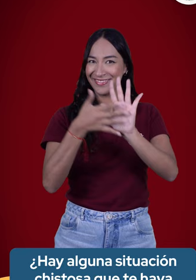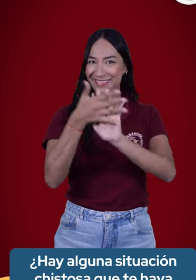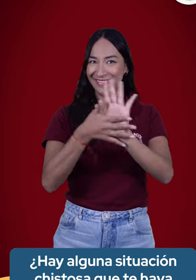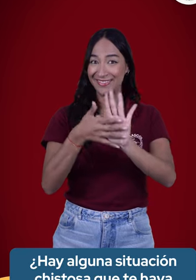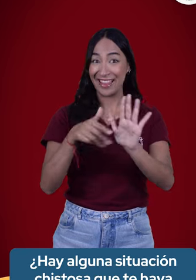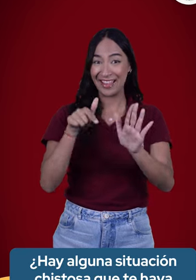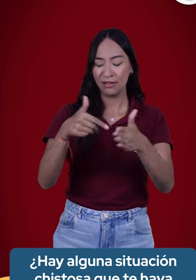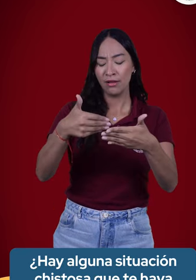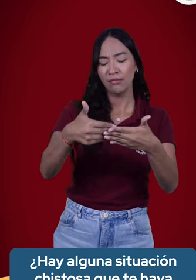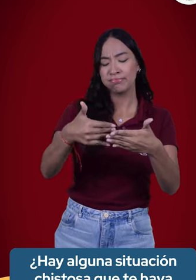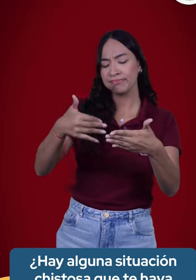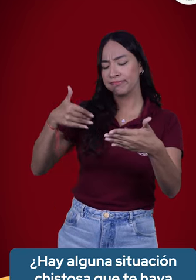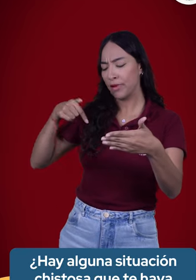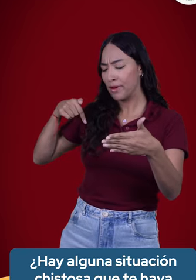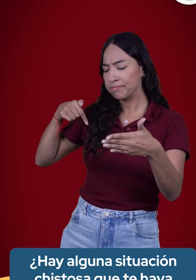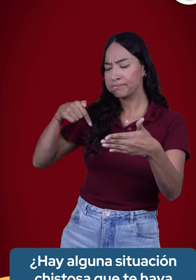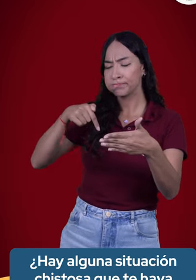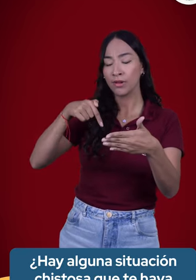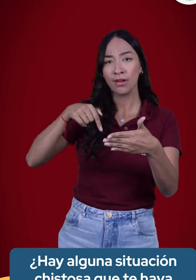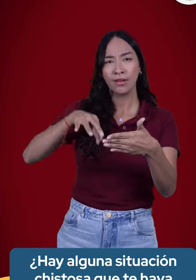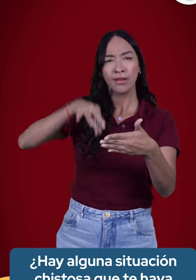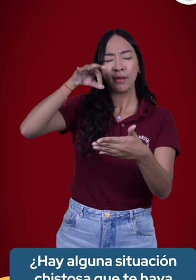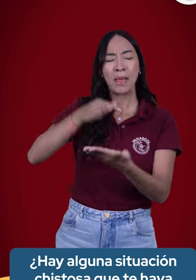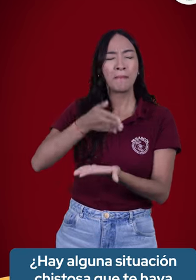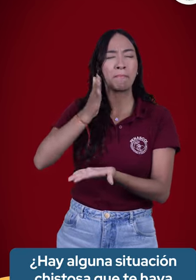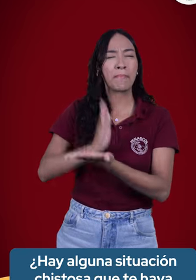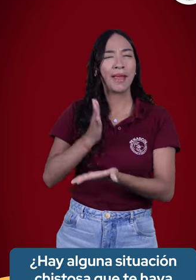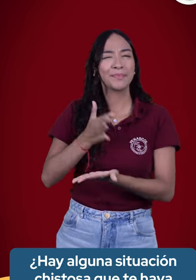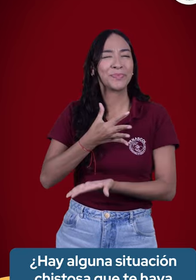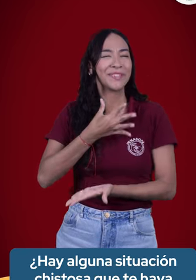chistosa que te haya pasado al aprender lengua de señas colombiana?